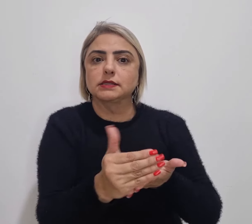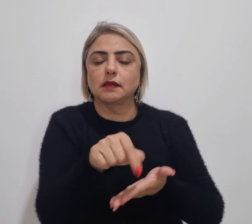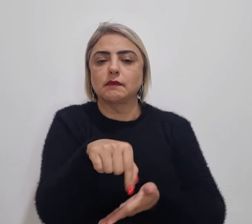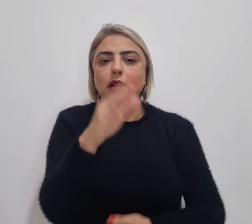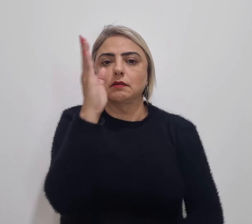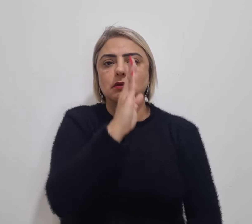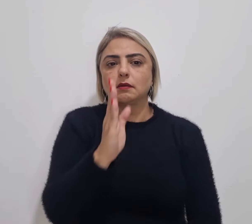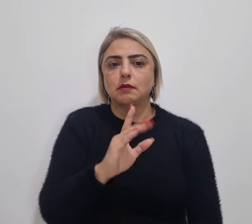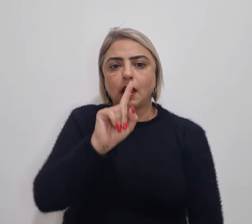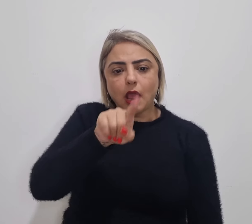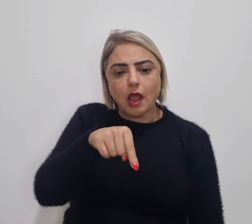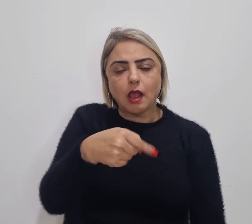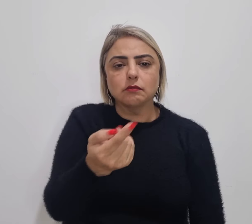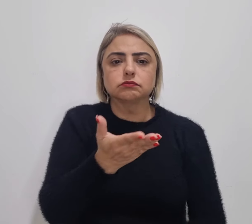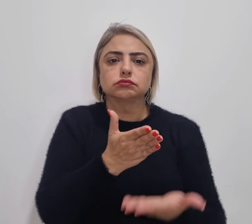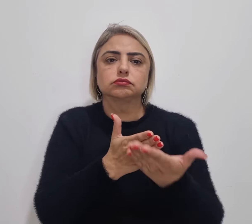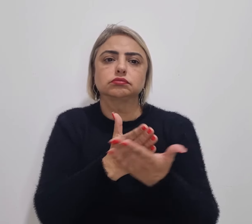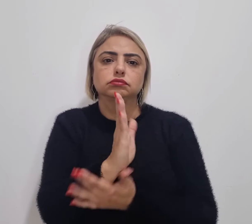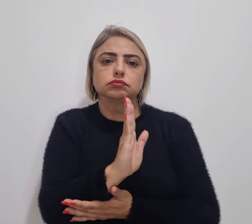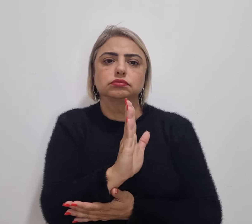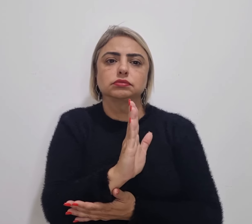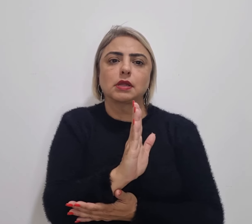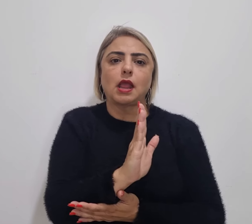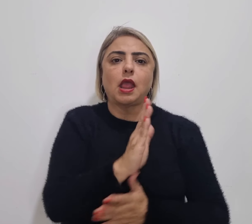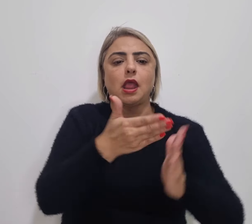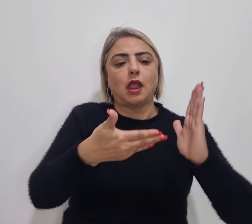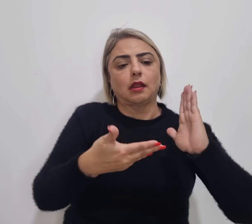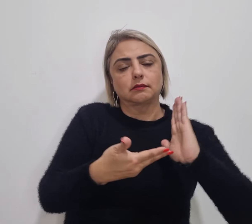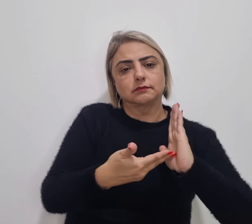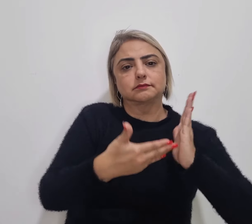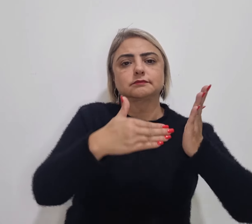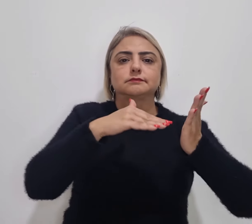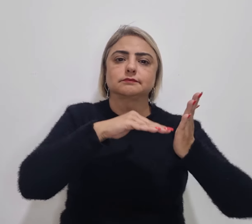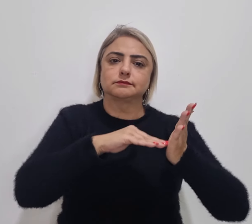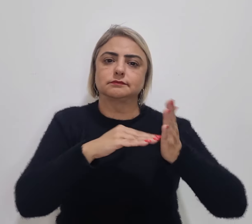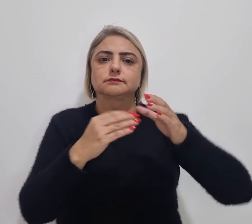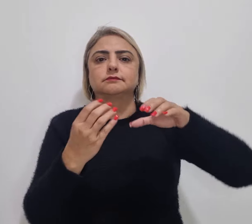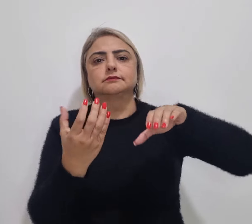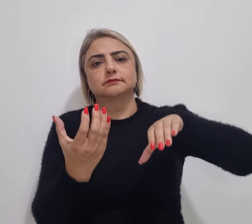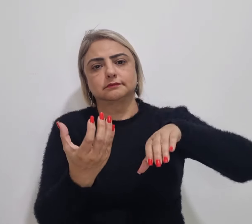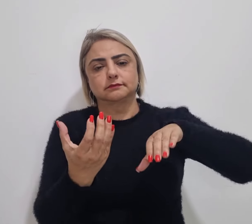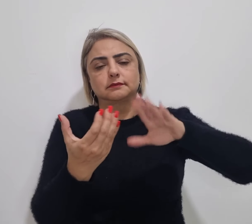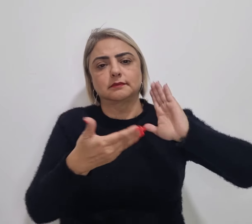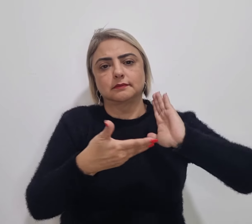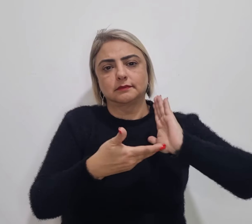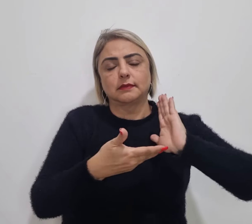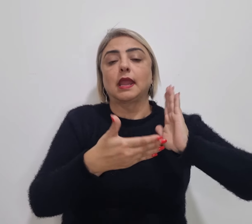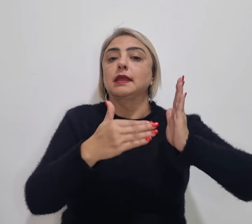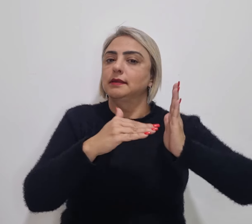após aprovação pelas duas casas do Congresso Nacional, Câmara e Senado.